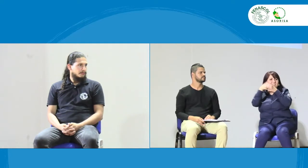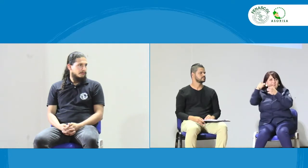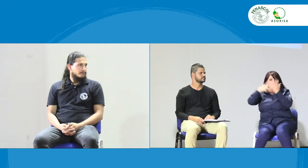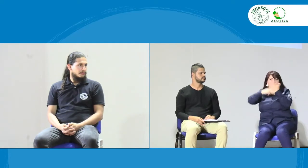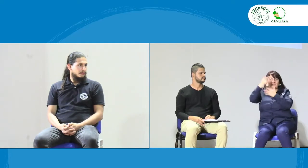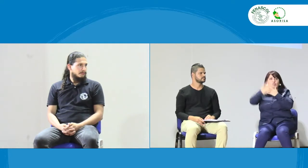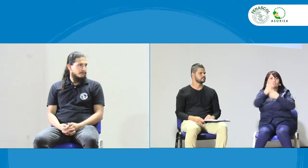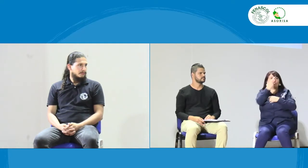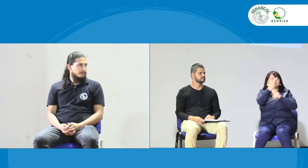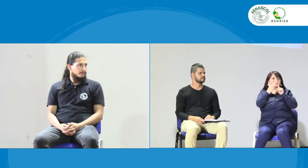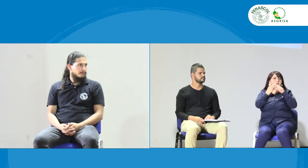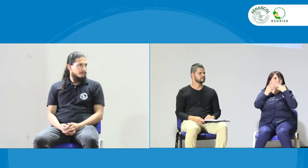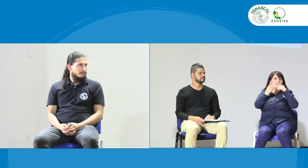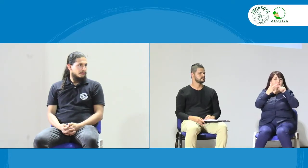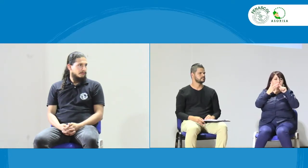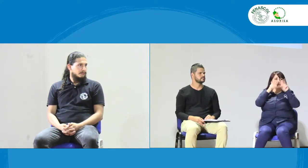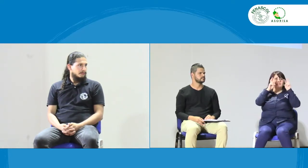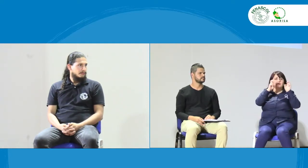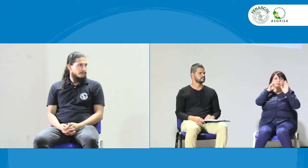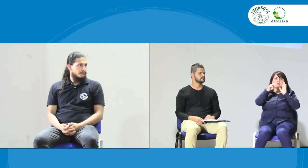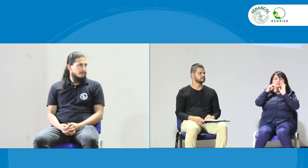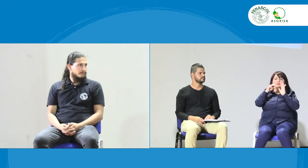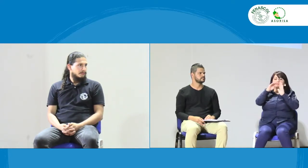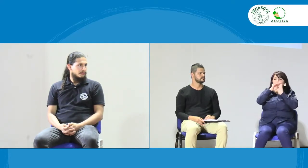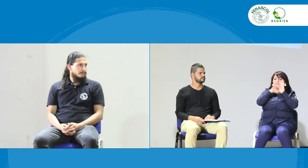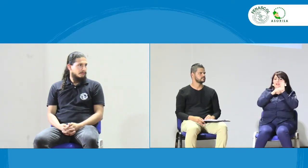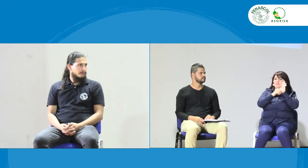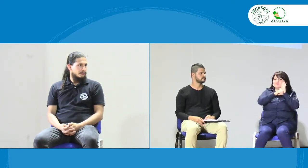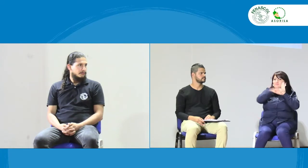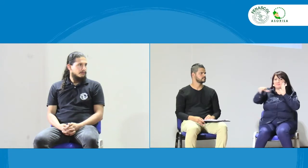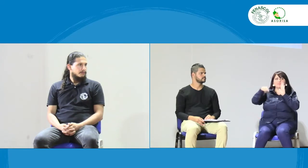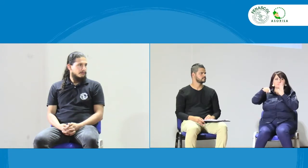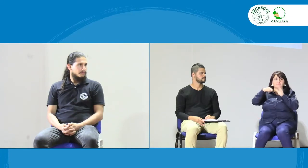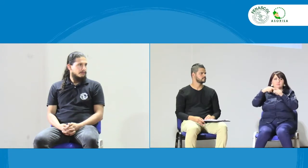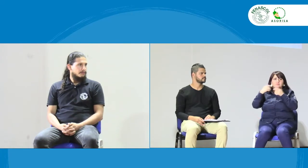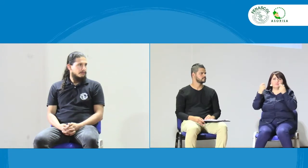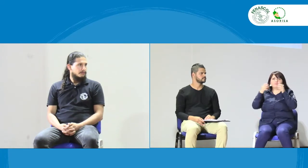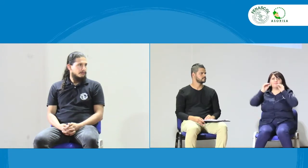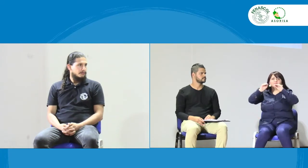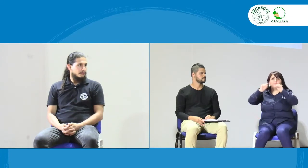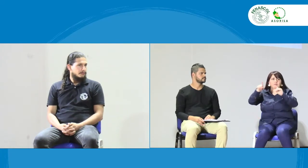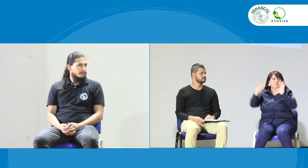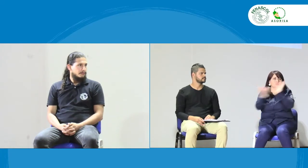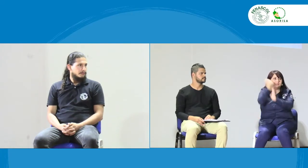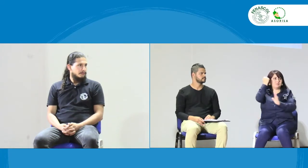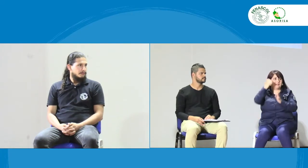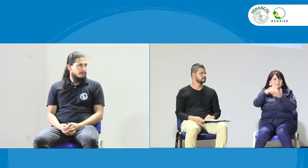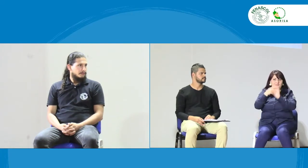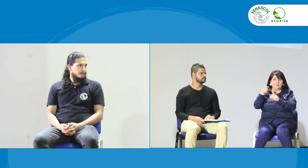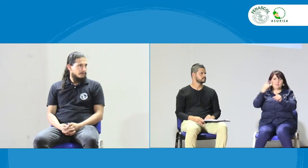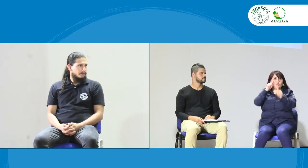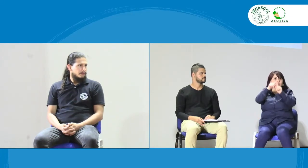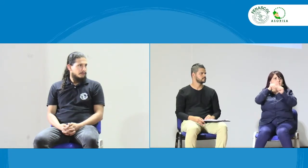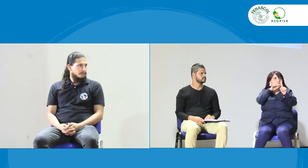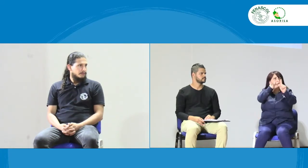proyecto claro. Por ejemplo, la Asociación de Jóvenes de Medellín tiene un programa de divulgación